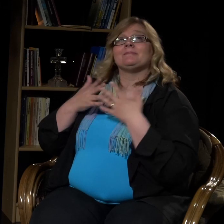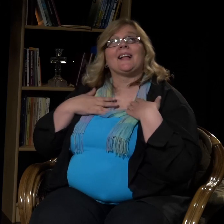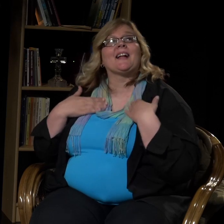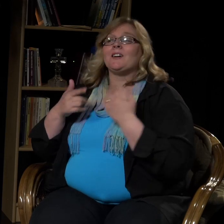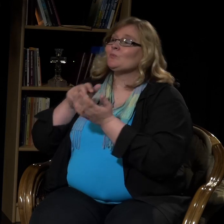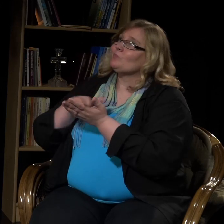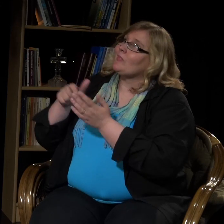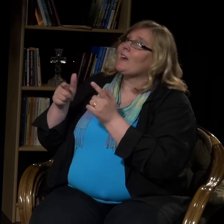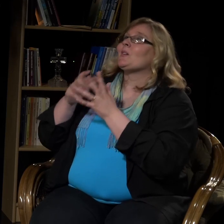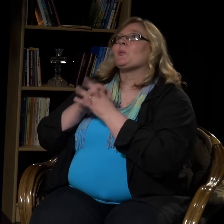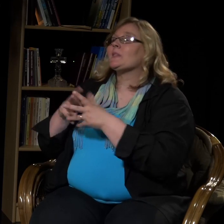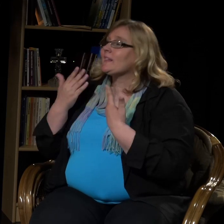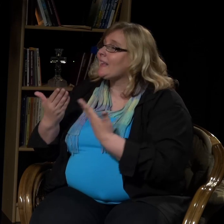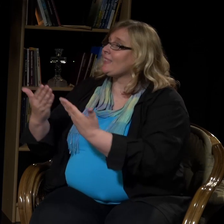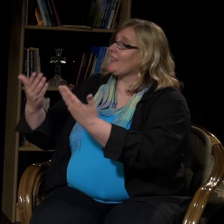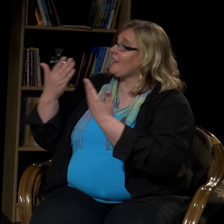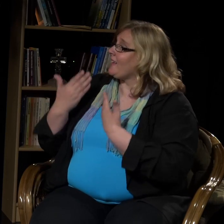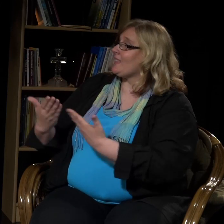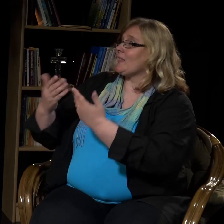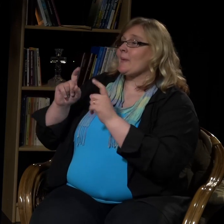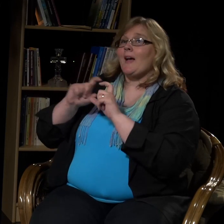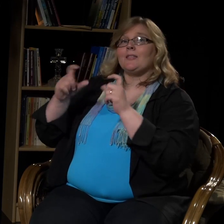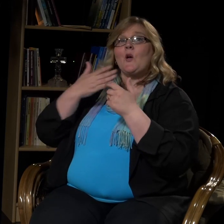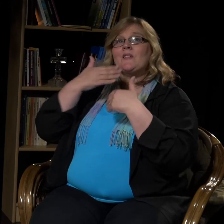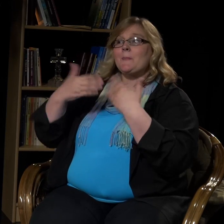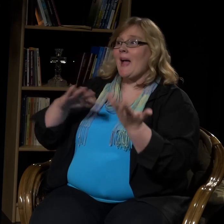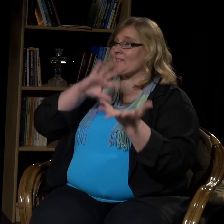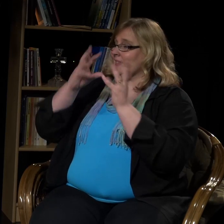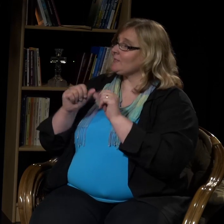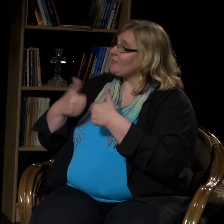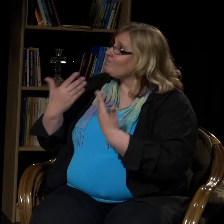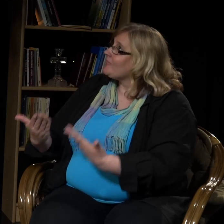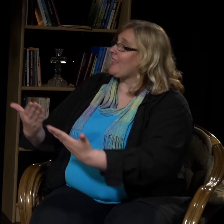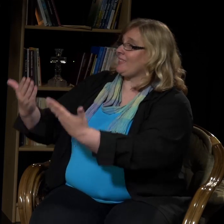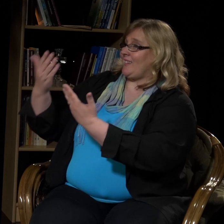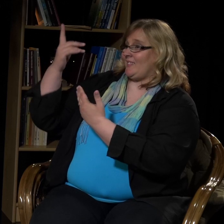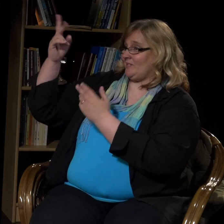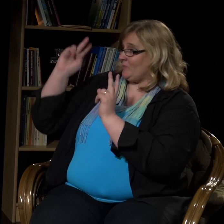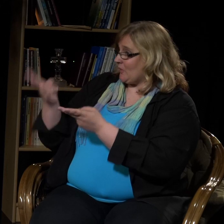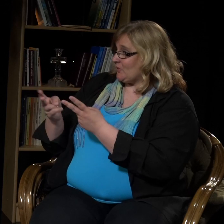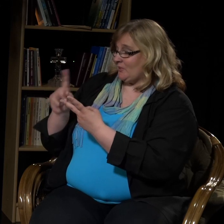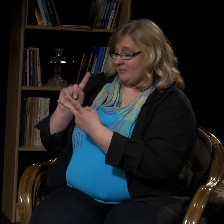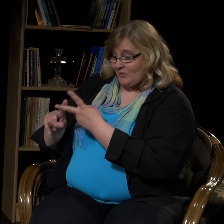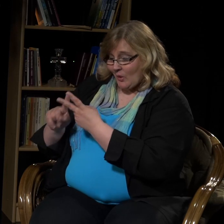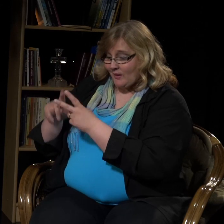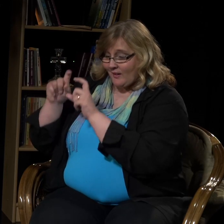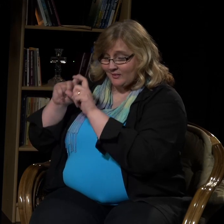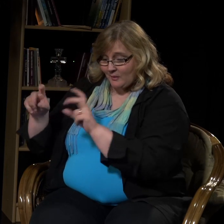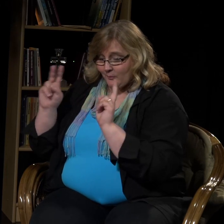Kun rukoilemme, me voimme rukoilla missä vain ja voimme kiittää päivän kulusta, voimme sisällyttää